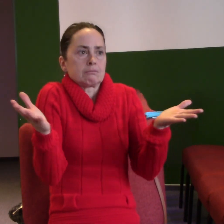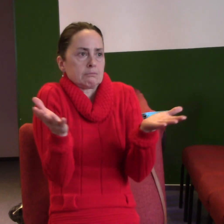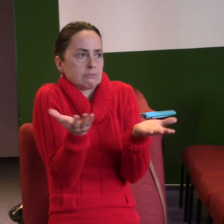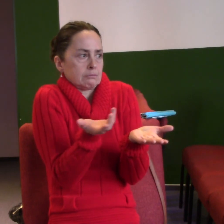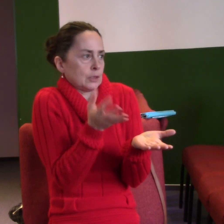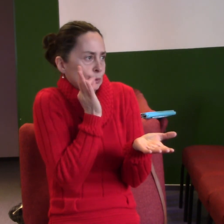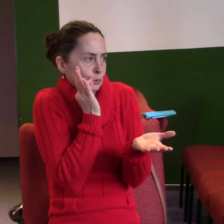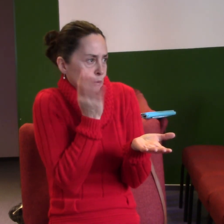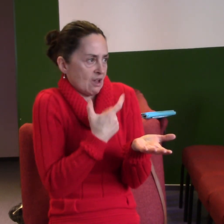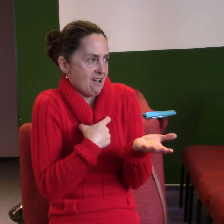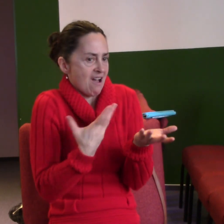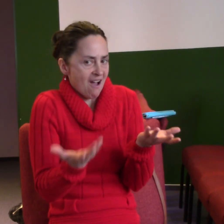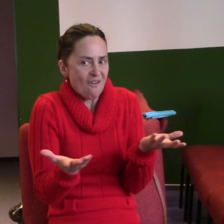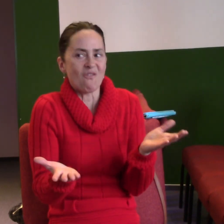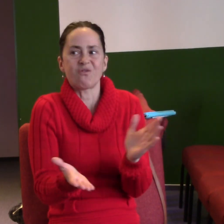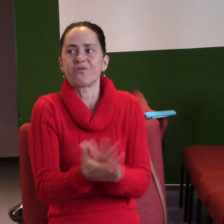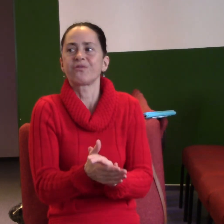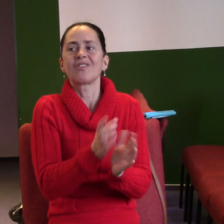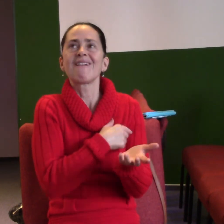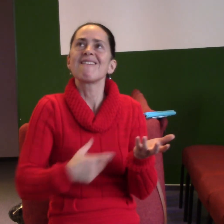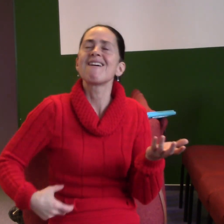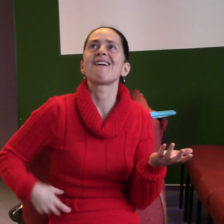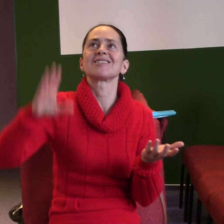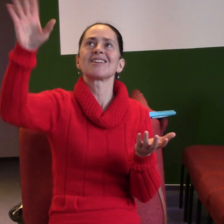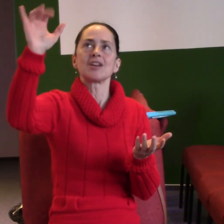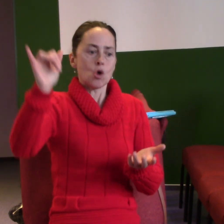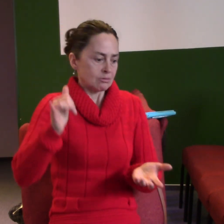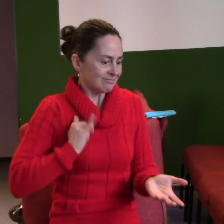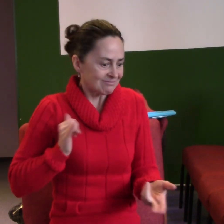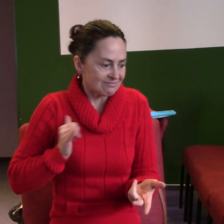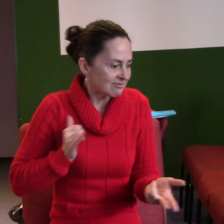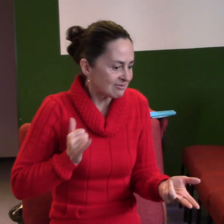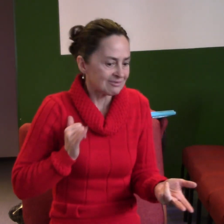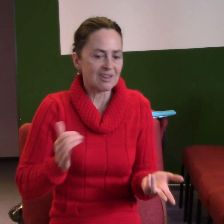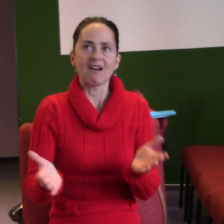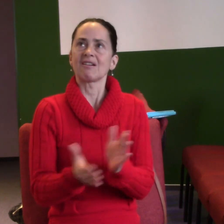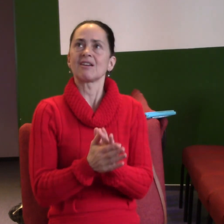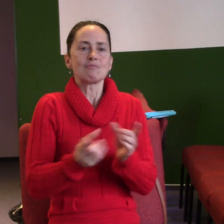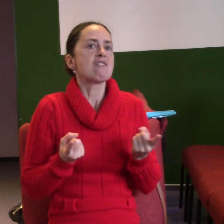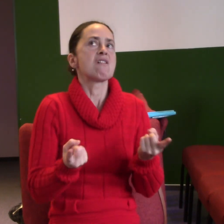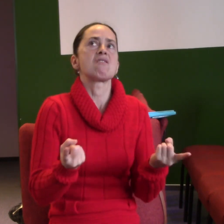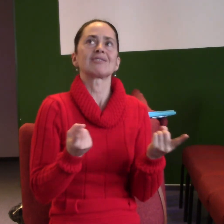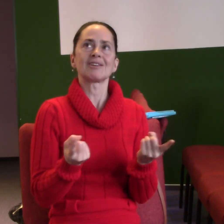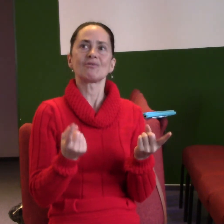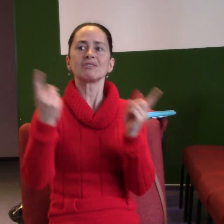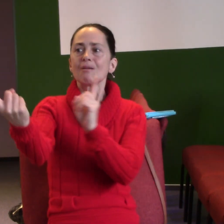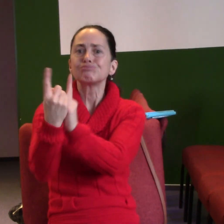božím zájmu a lásce a aktivním přístupu ke každému z nás. A jestli máš pocit, že tu